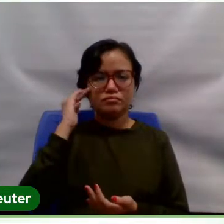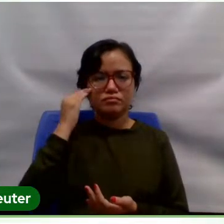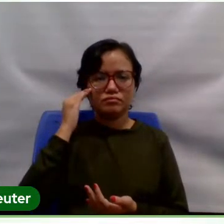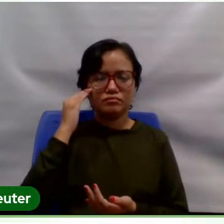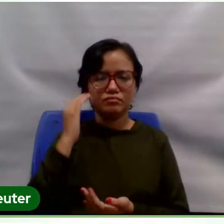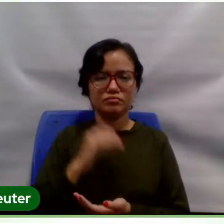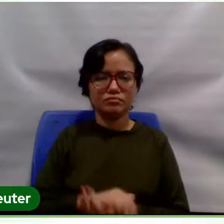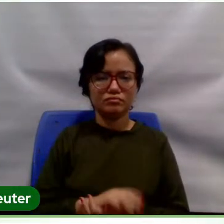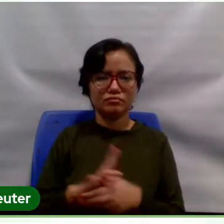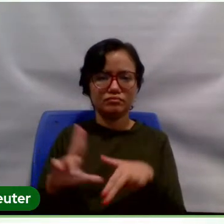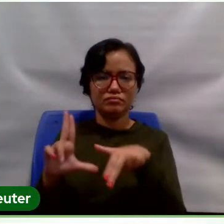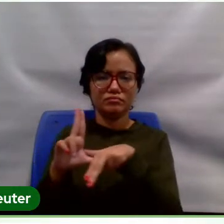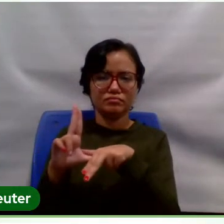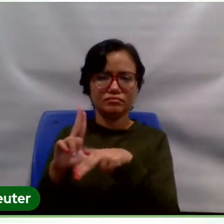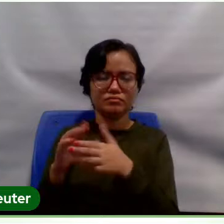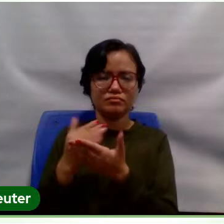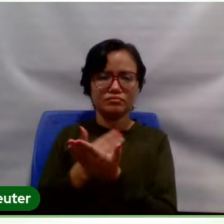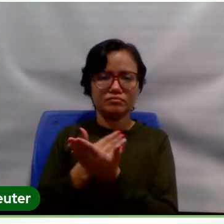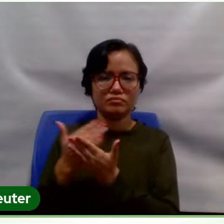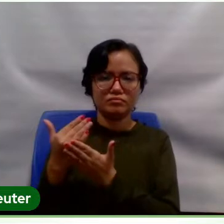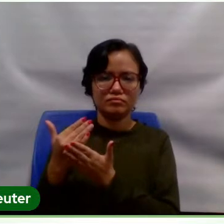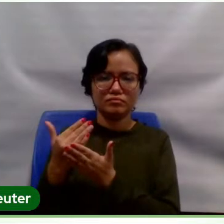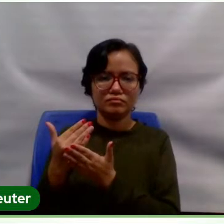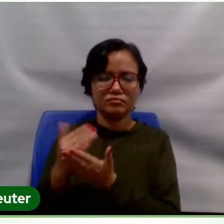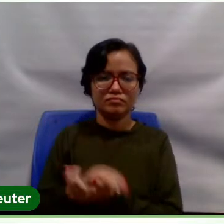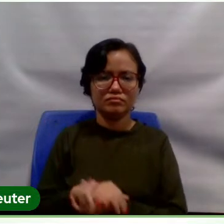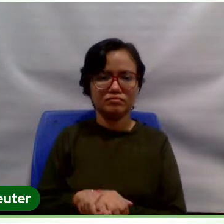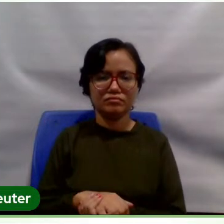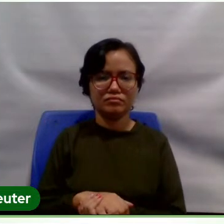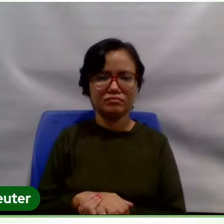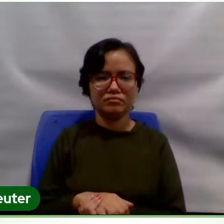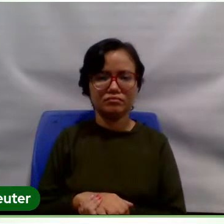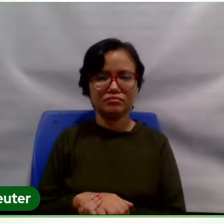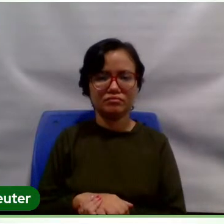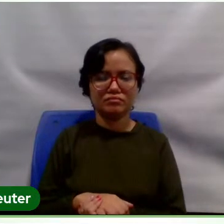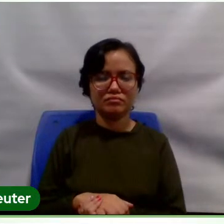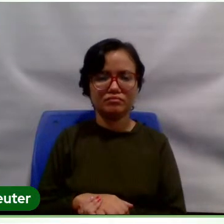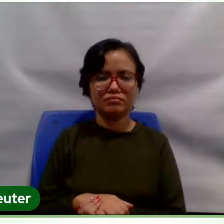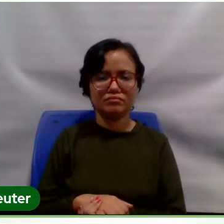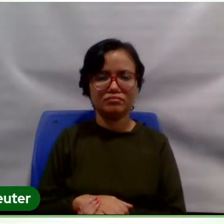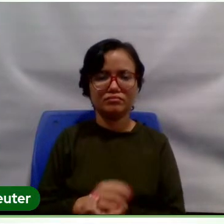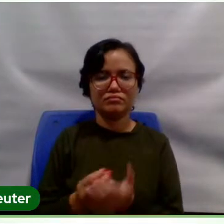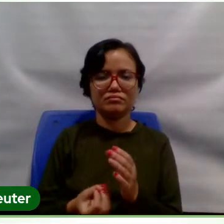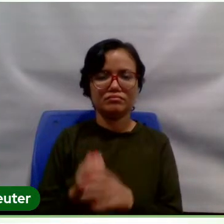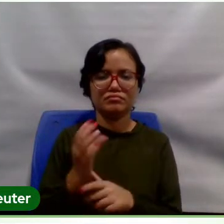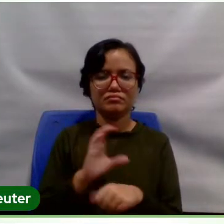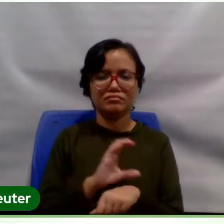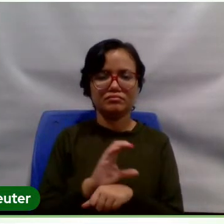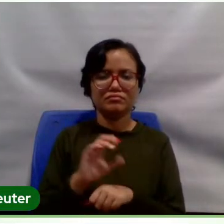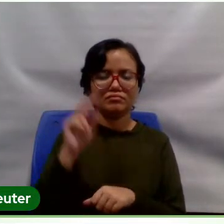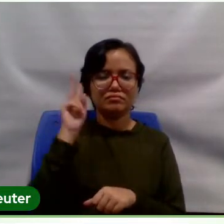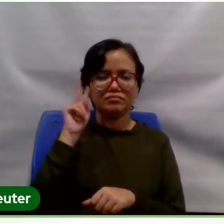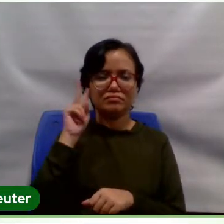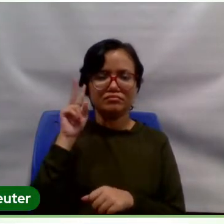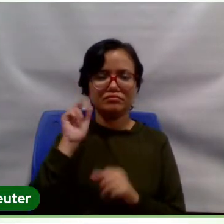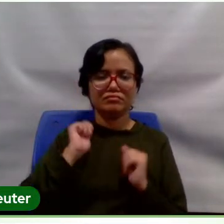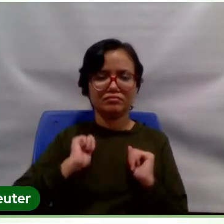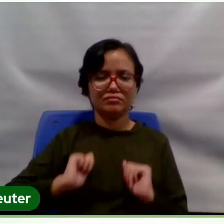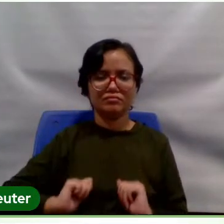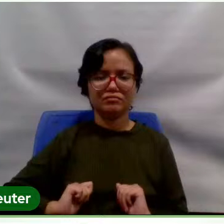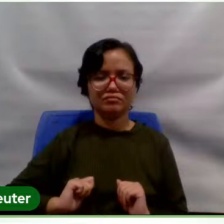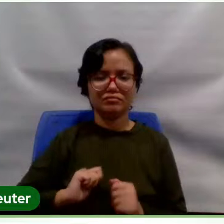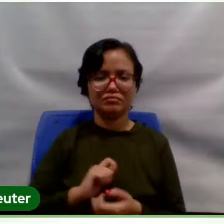a Unifespa tinha começado a implantar, tinha implantado o seu curso de História acadêmico, né,